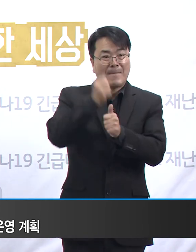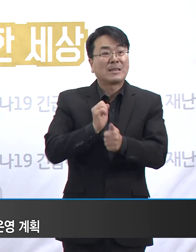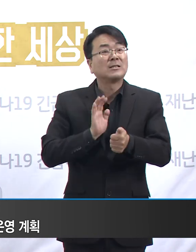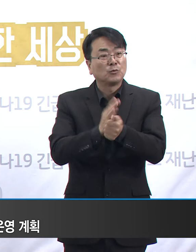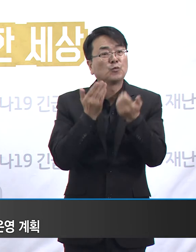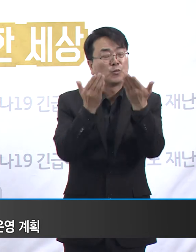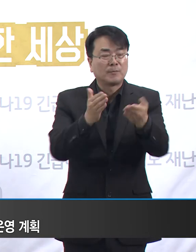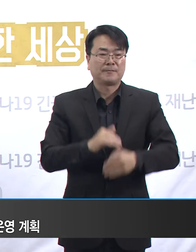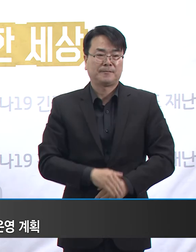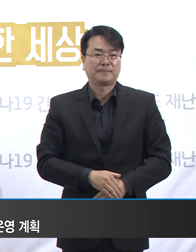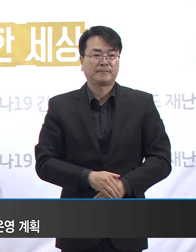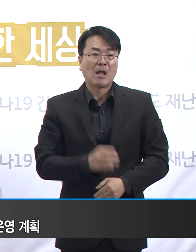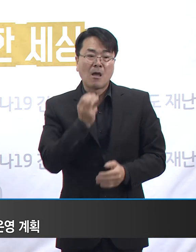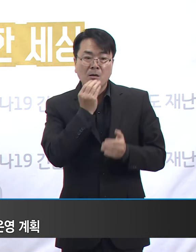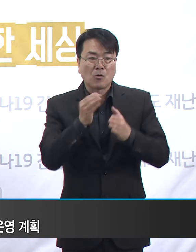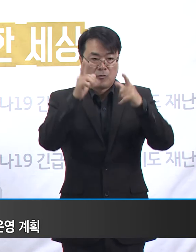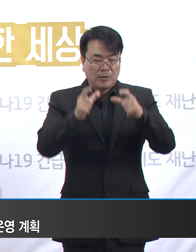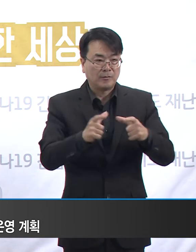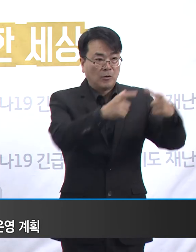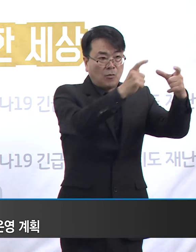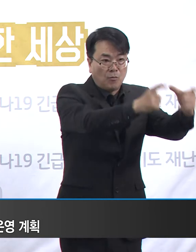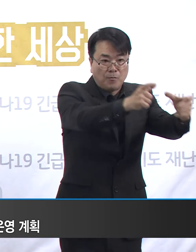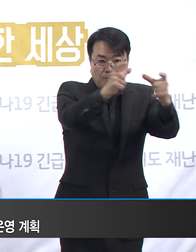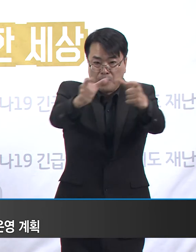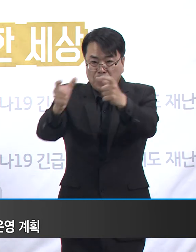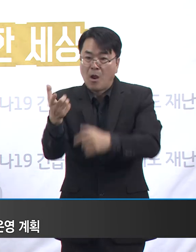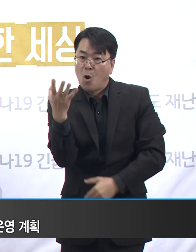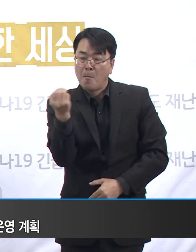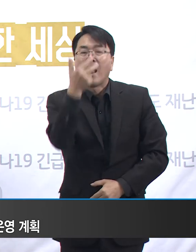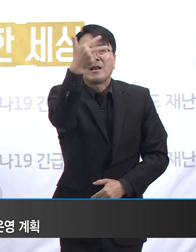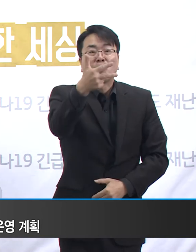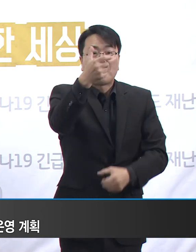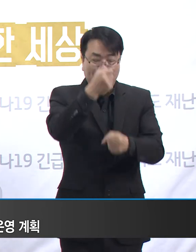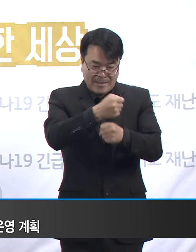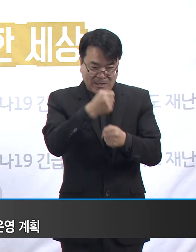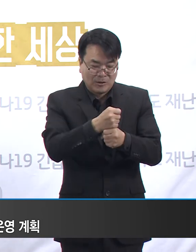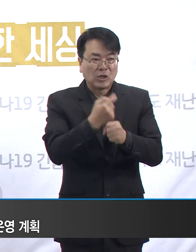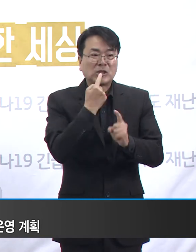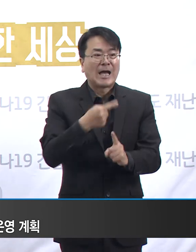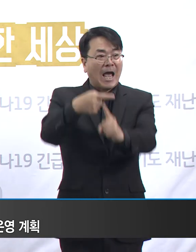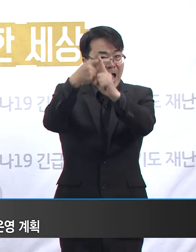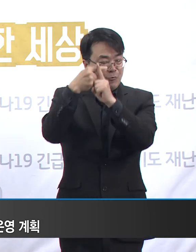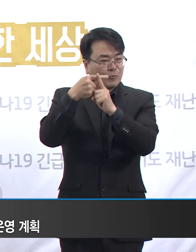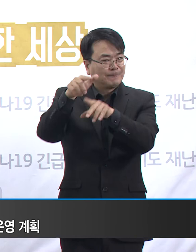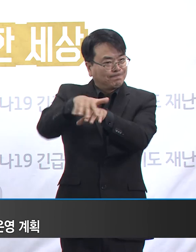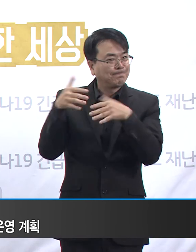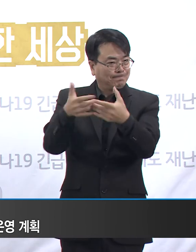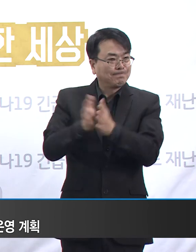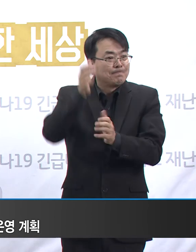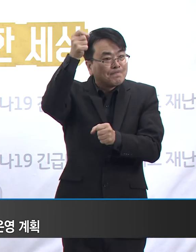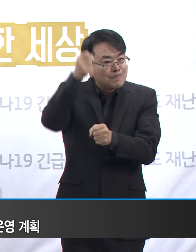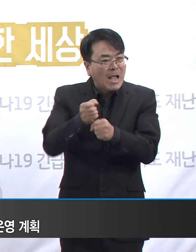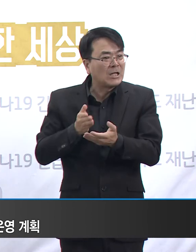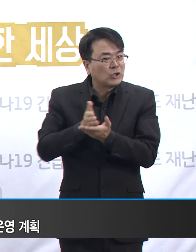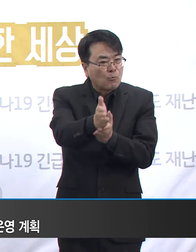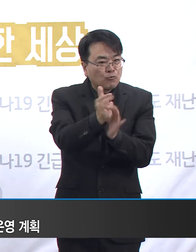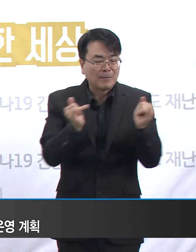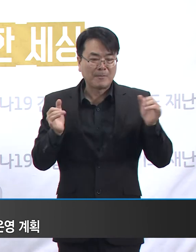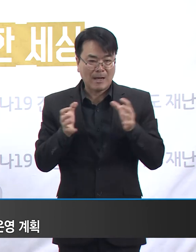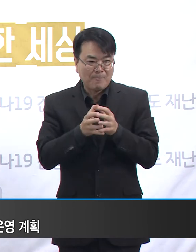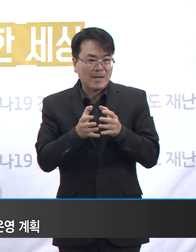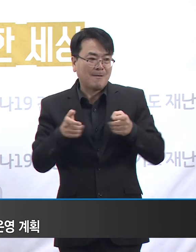경기도를 7개 권역으로 나누어 간호사 등으로 구성된 권역별 전문 교육단이 시군별